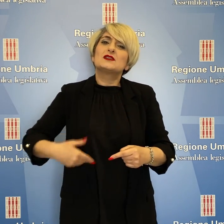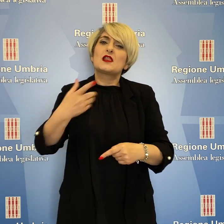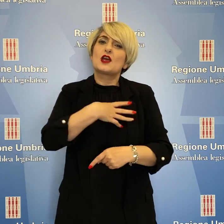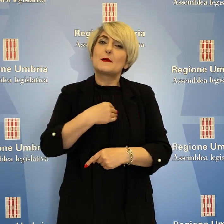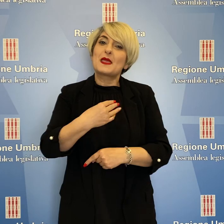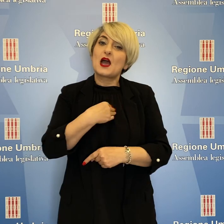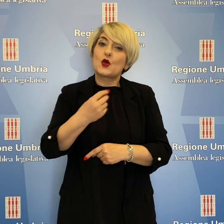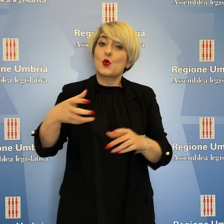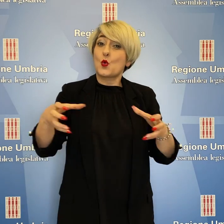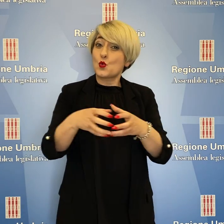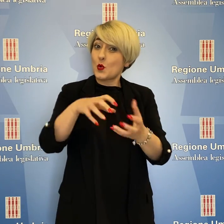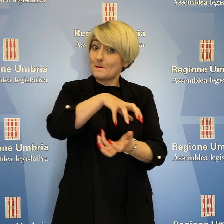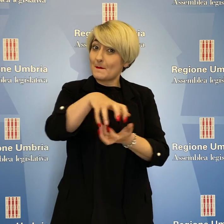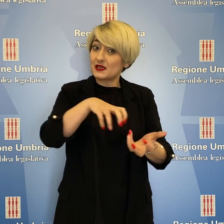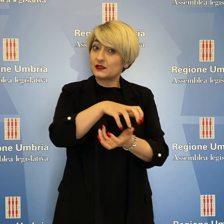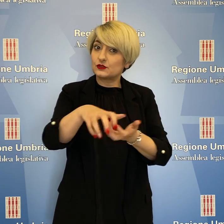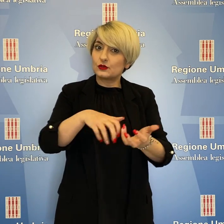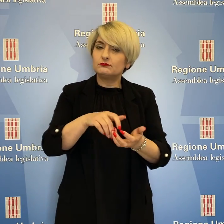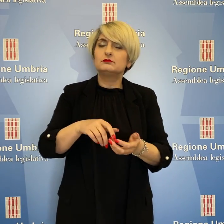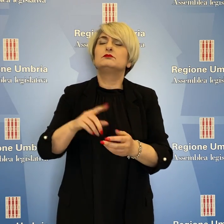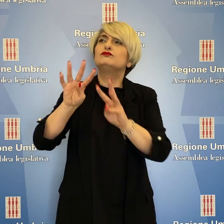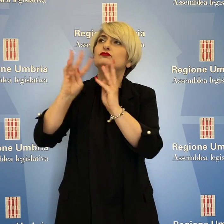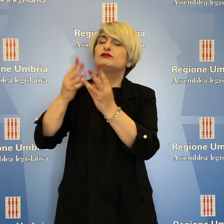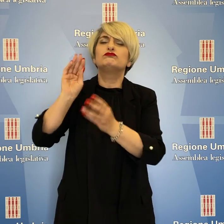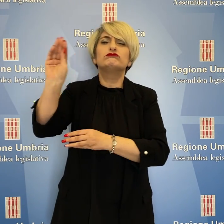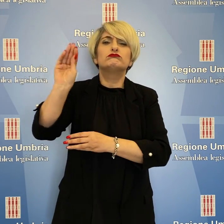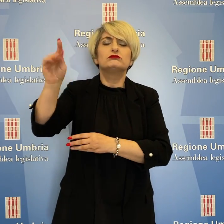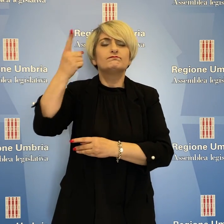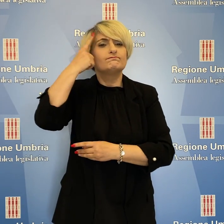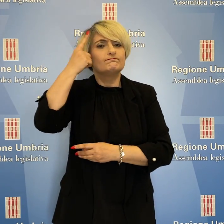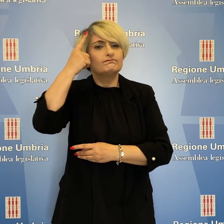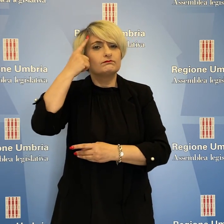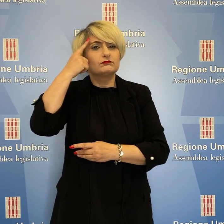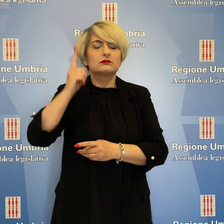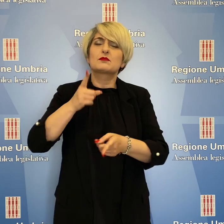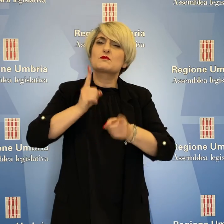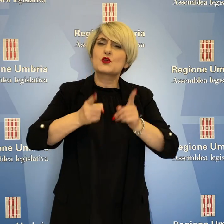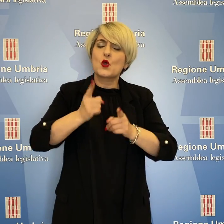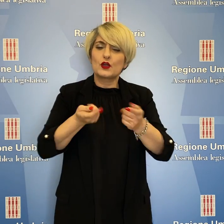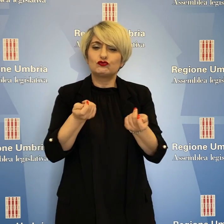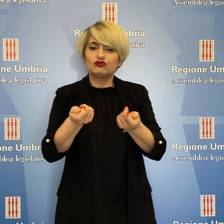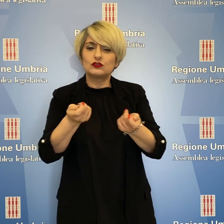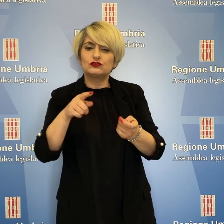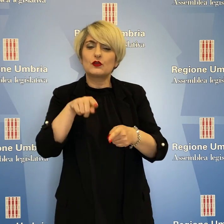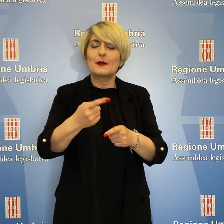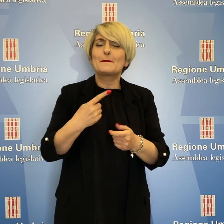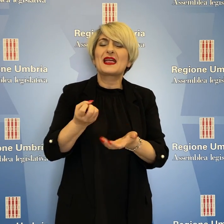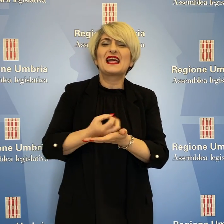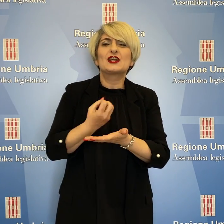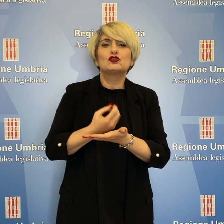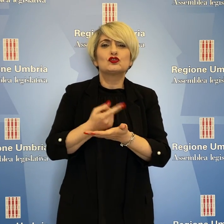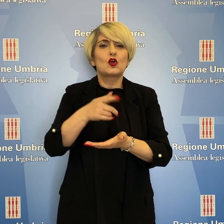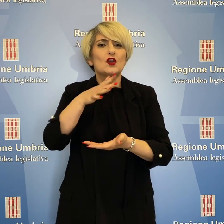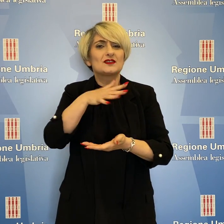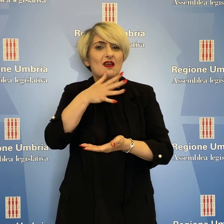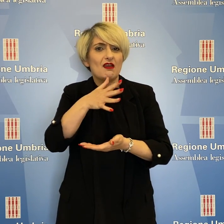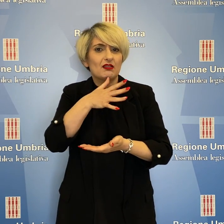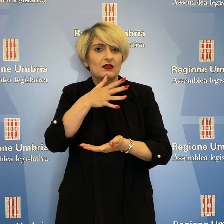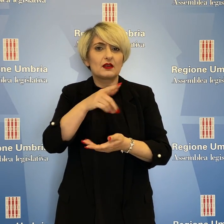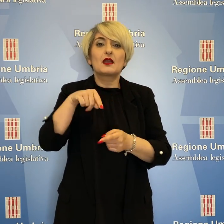Vincenzo Bianconi del Gruppo Misto ha chiesto alla Giunta regionale quali sono le politiche di gestione delle risorse idriche e come